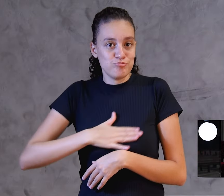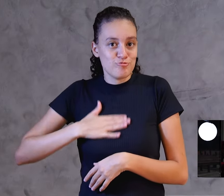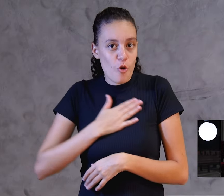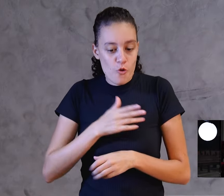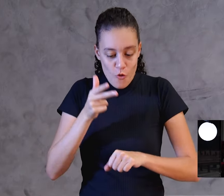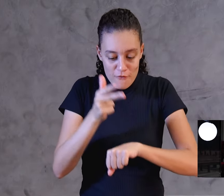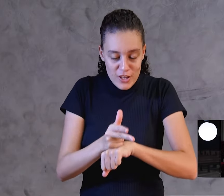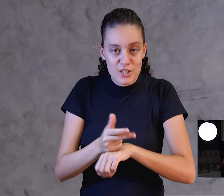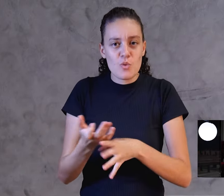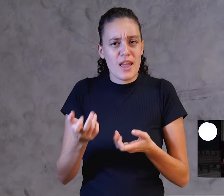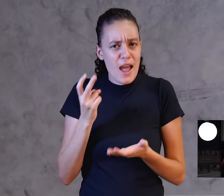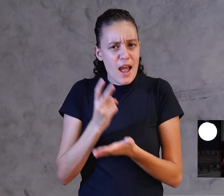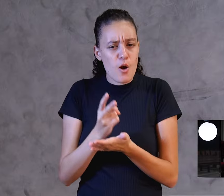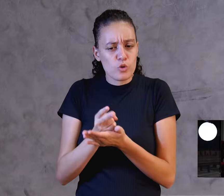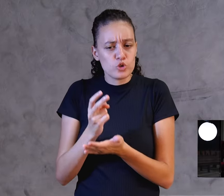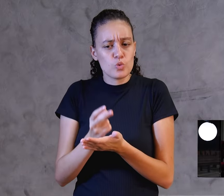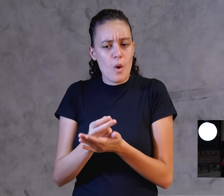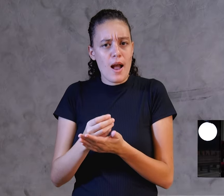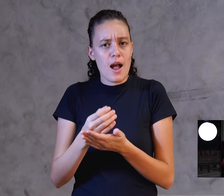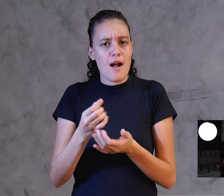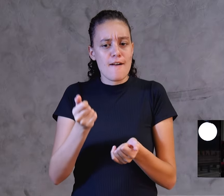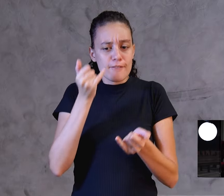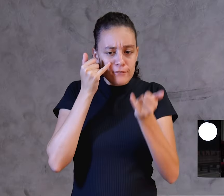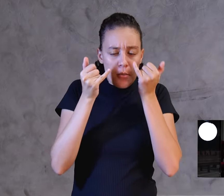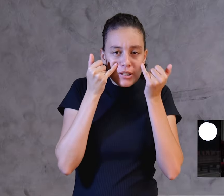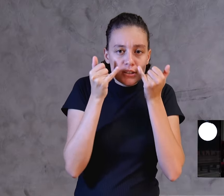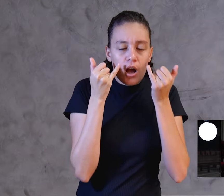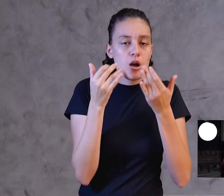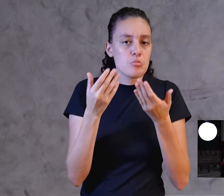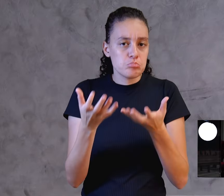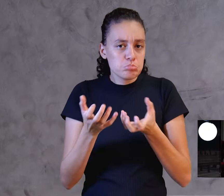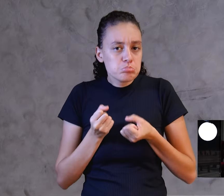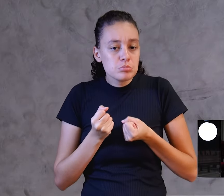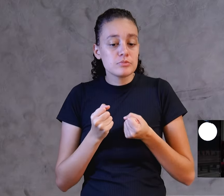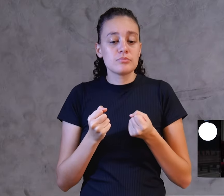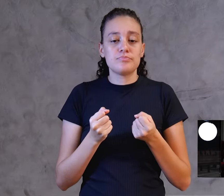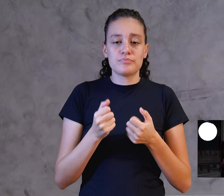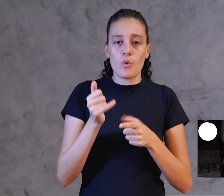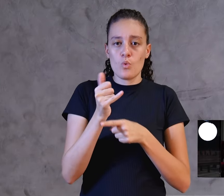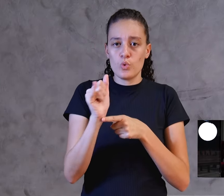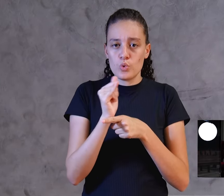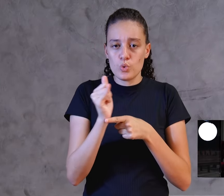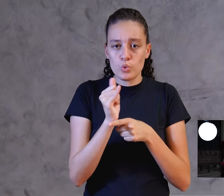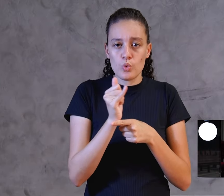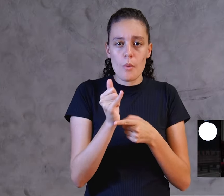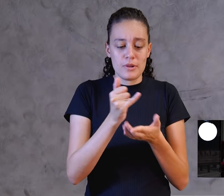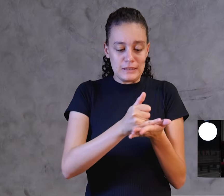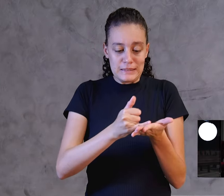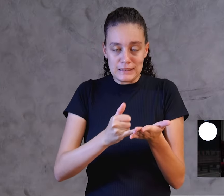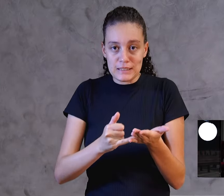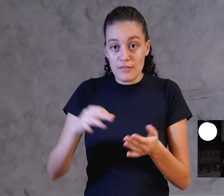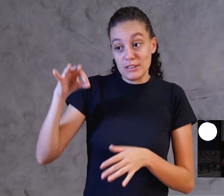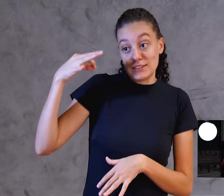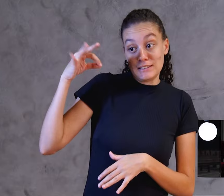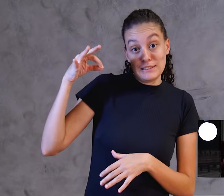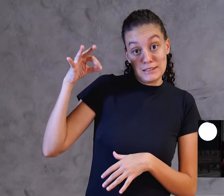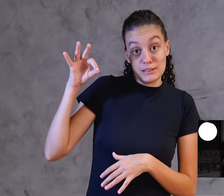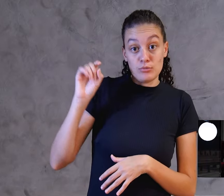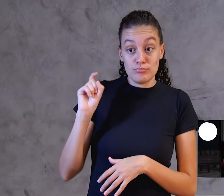continuar recebendo, inscreva aí no nosso canal, aperte o sino, porque todos os vídeos que